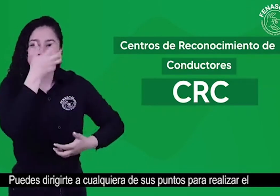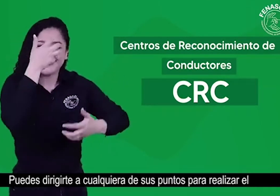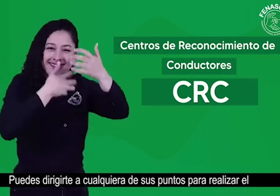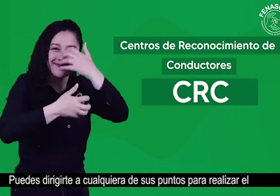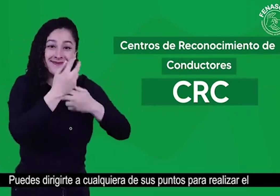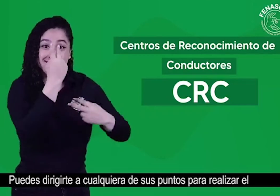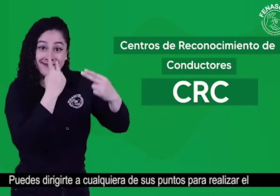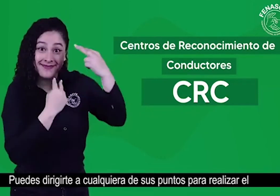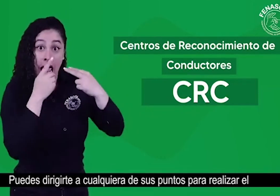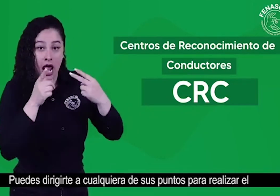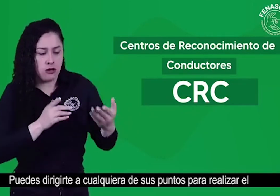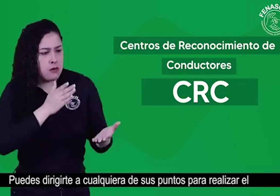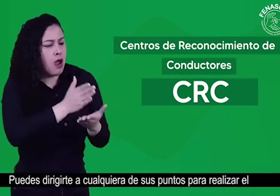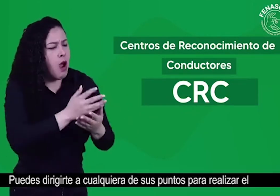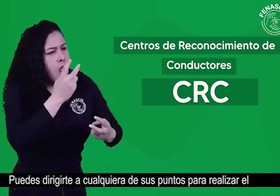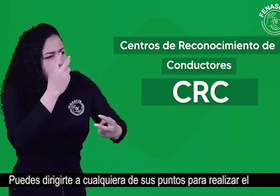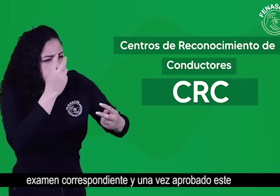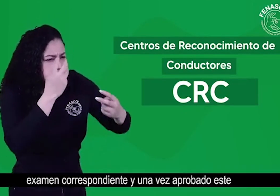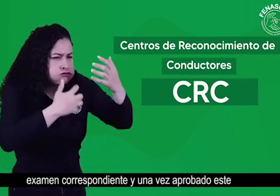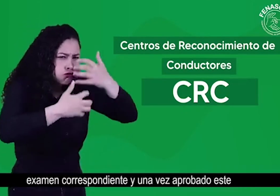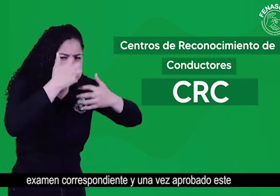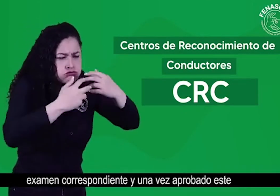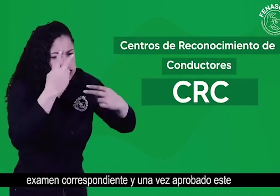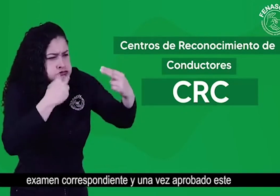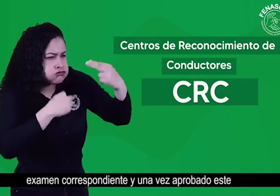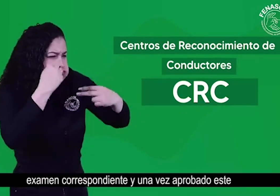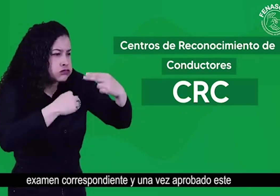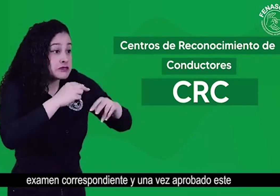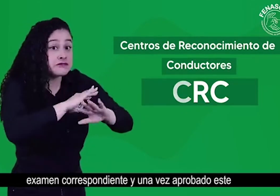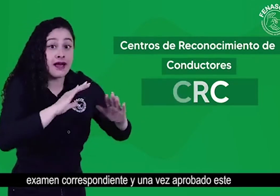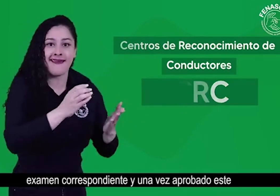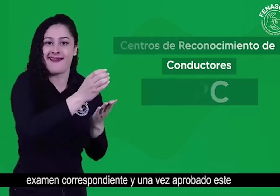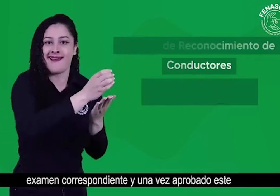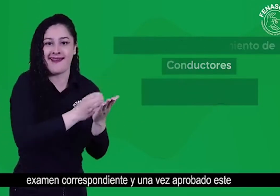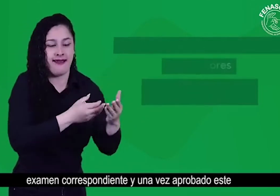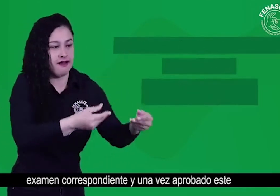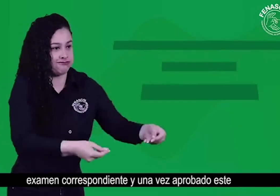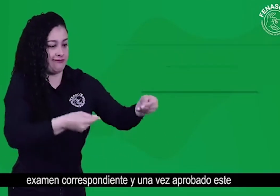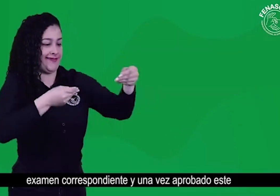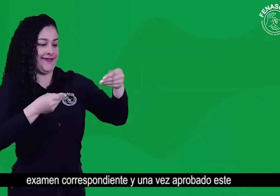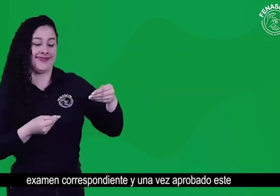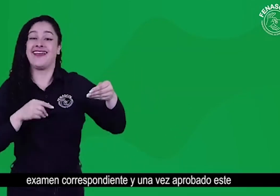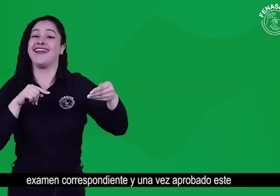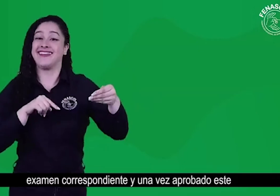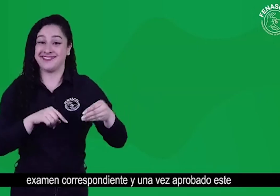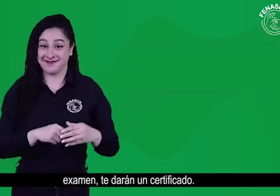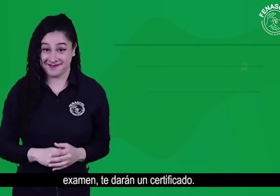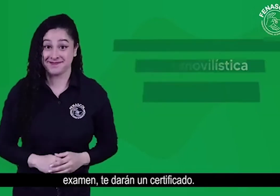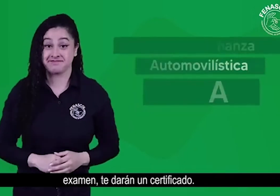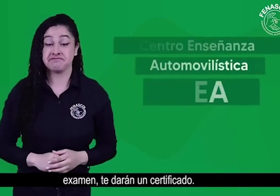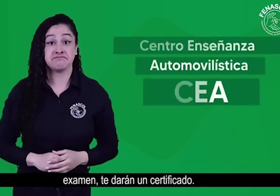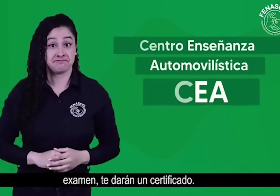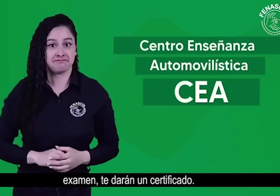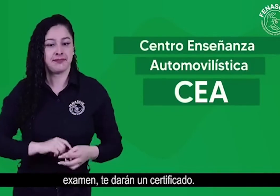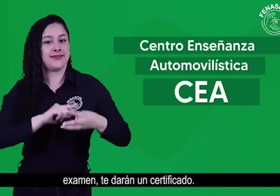puntos para realizar el examen correspondiente y una vez aprobado este examen te darán un